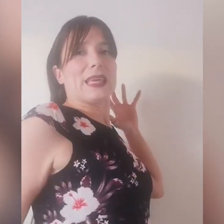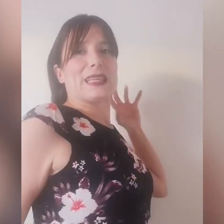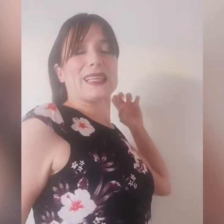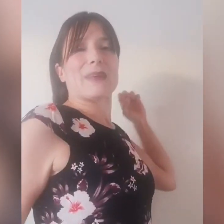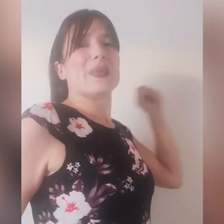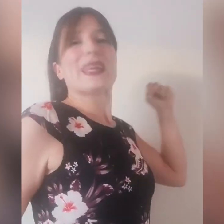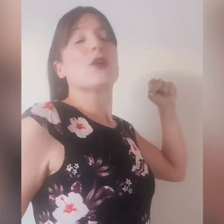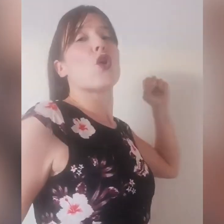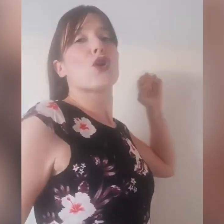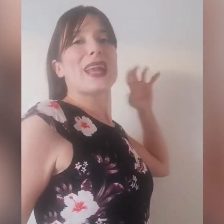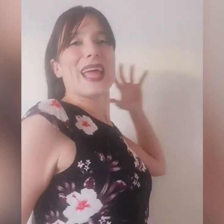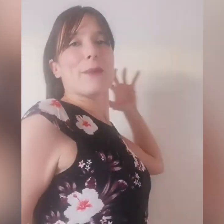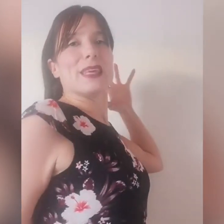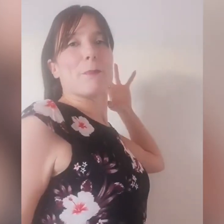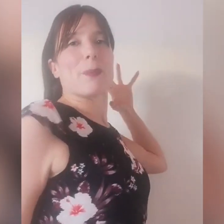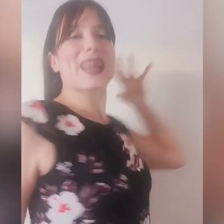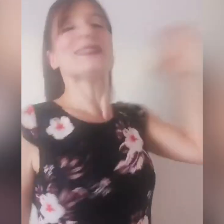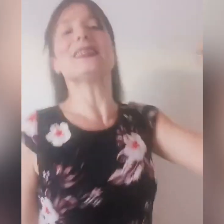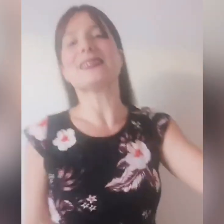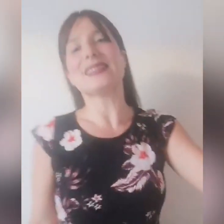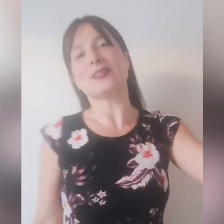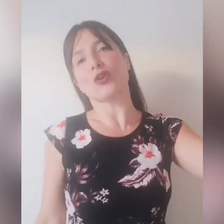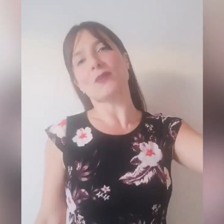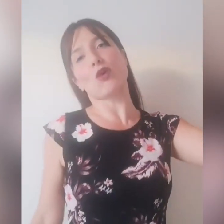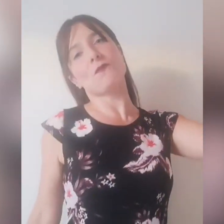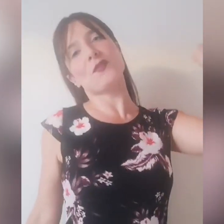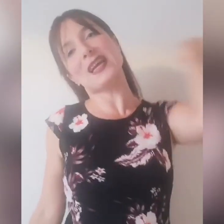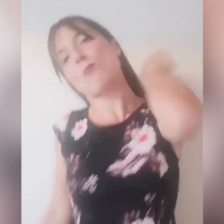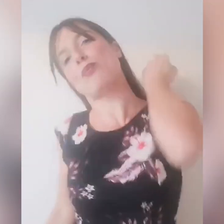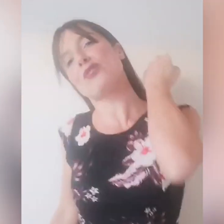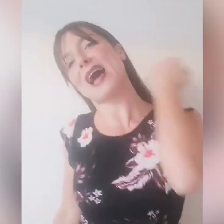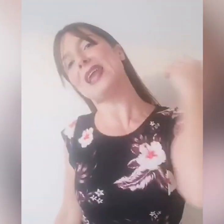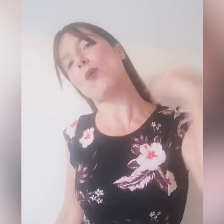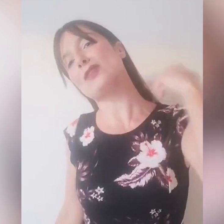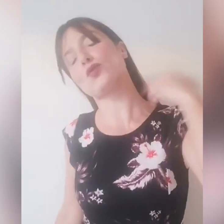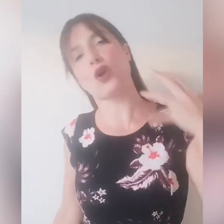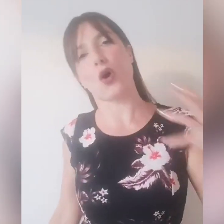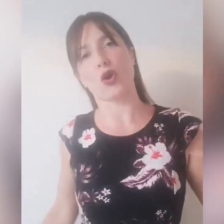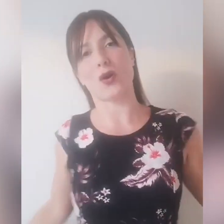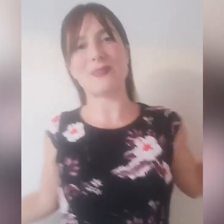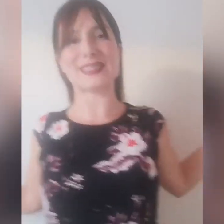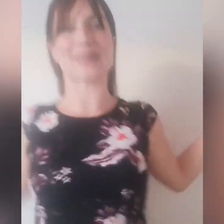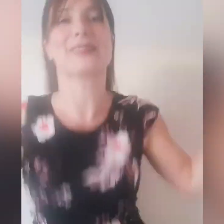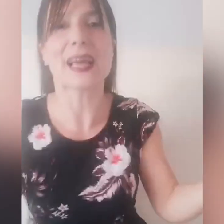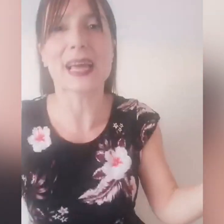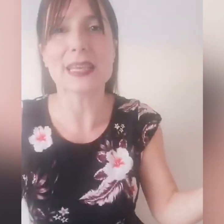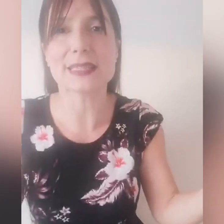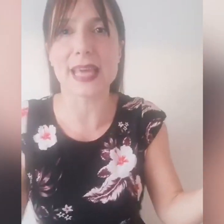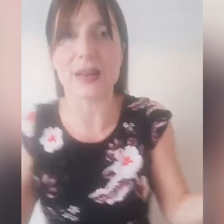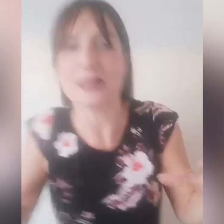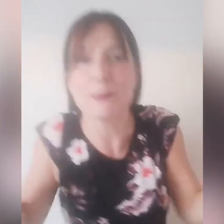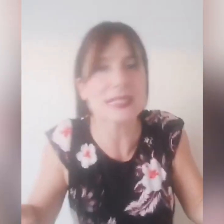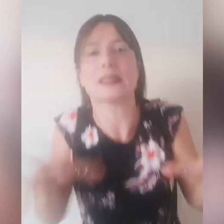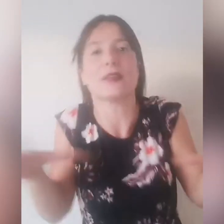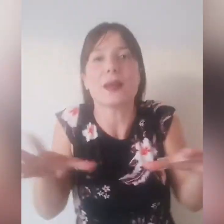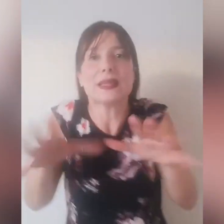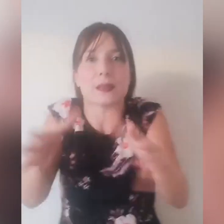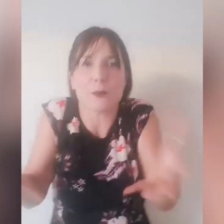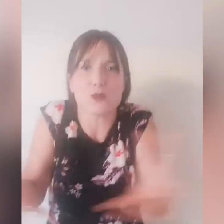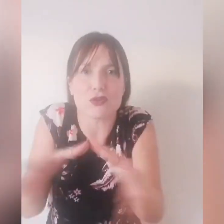rincorre e mi prende da dietro e mi conficca un pugnale qua sul collo e mi si attacca alla schiena, avete presente? Veramente proprio le